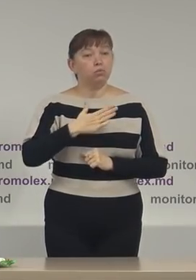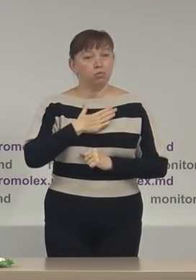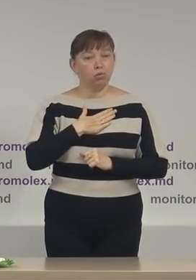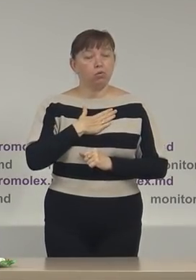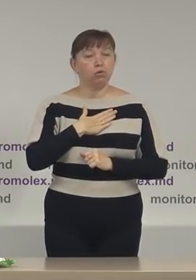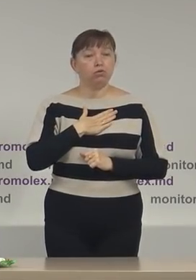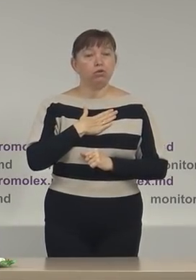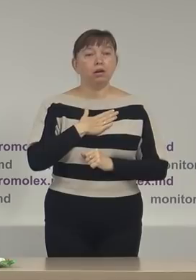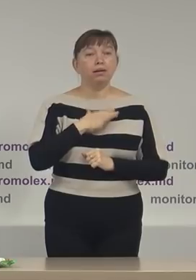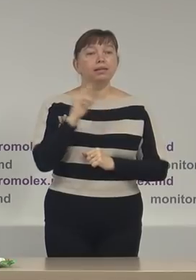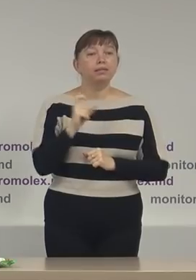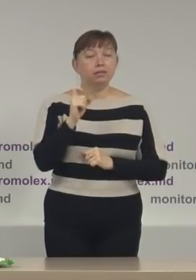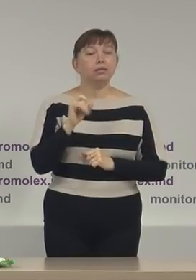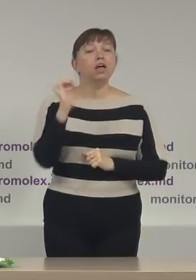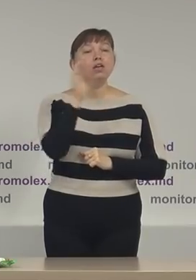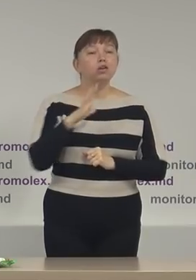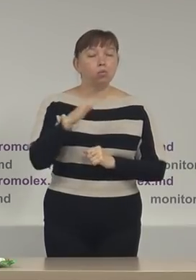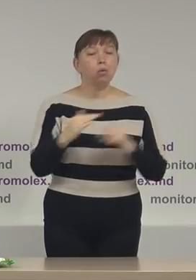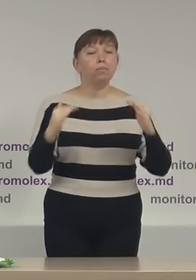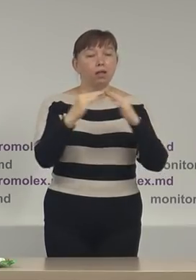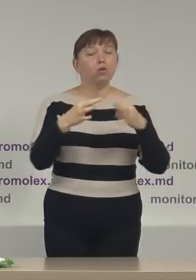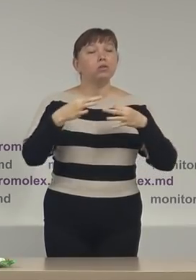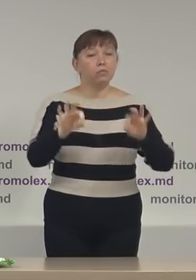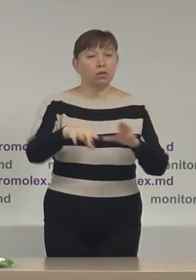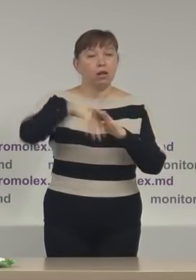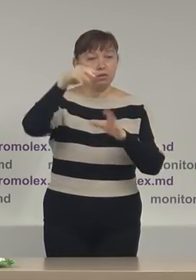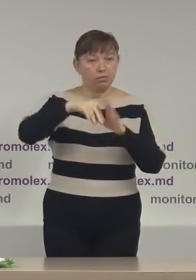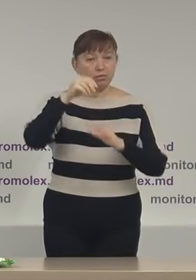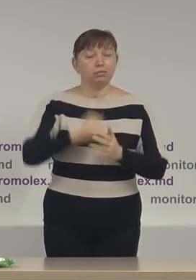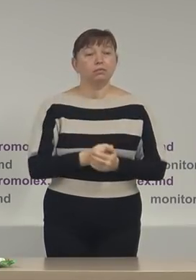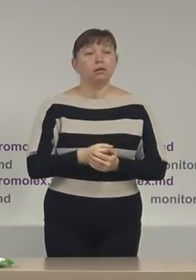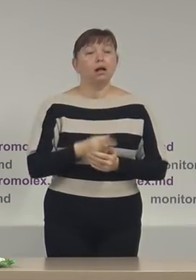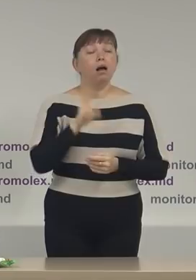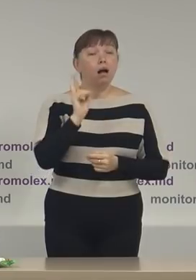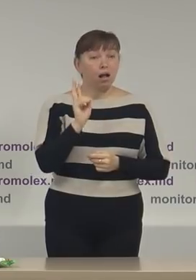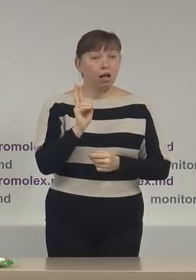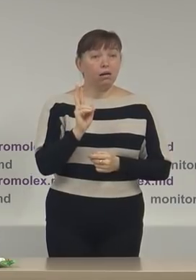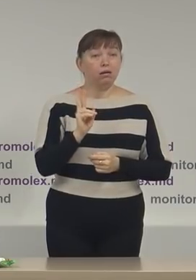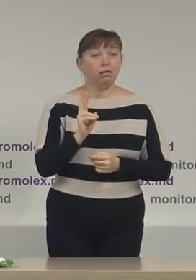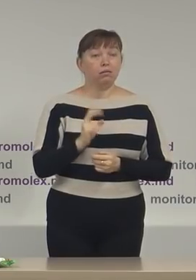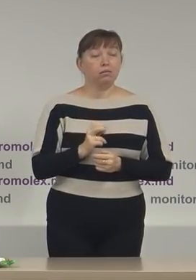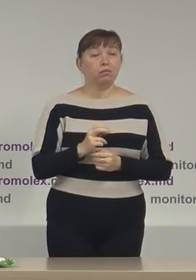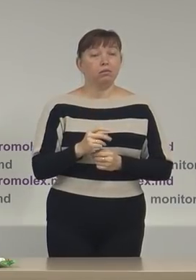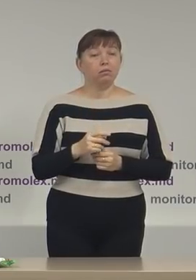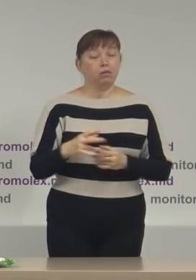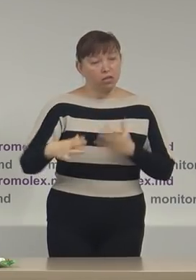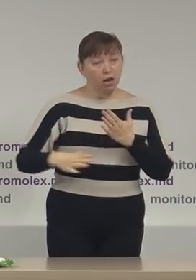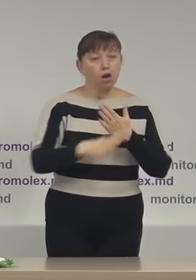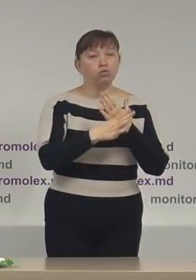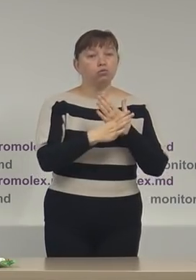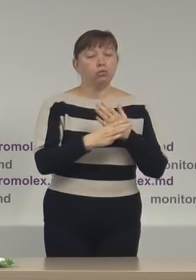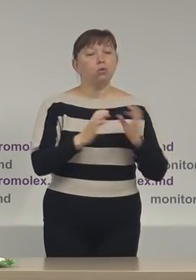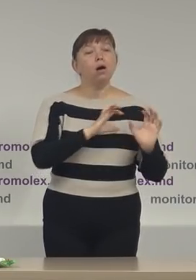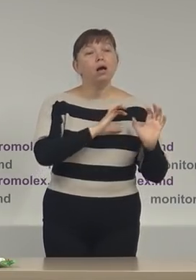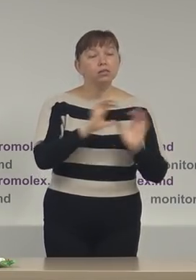din European Platform for Democratic Election, care ne ajută cu